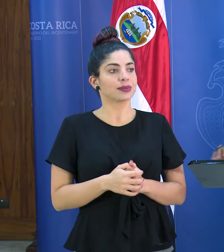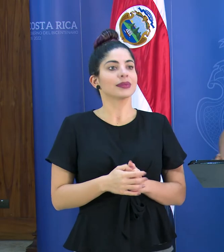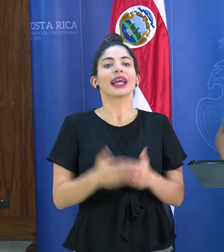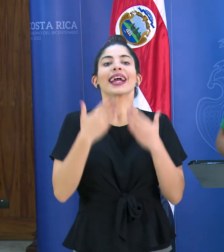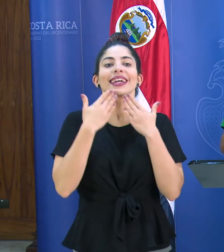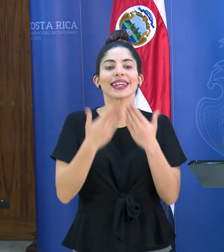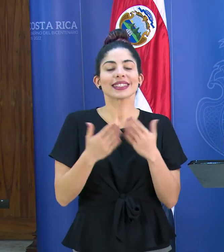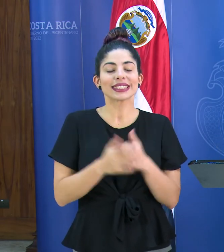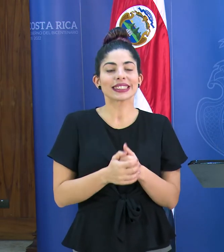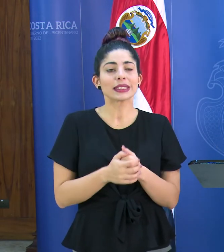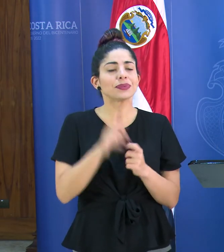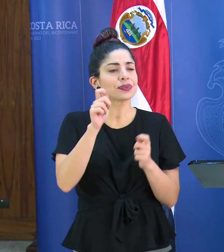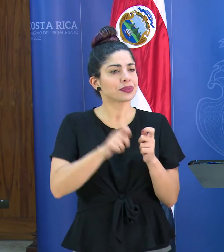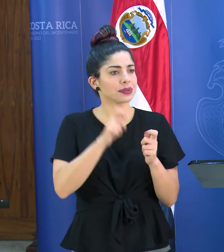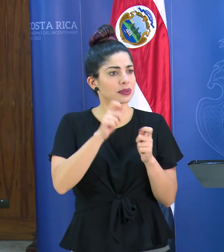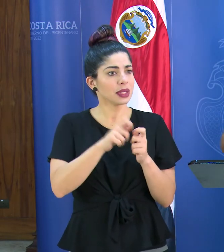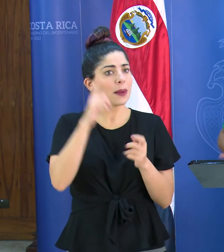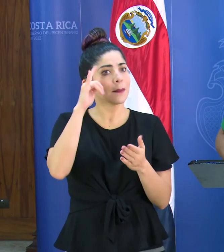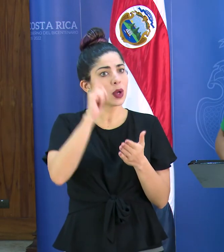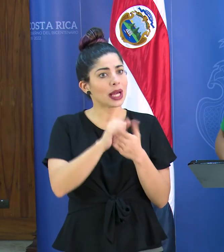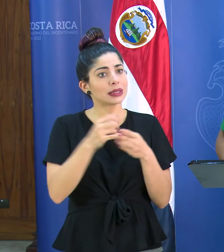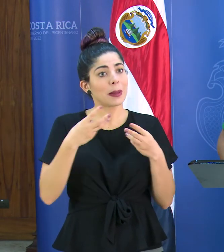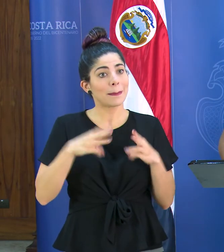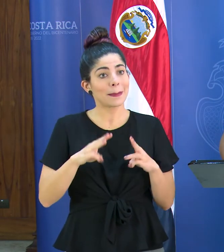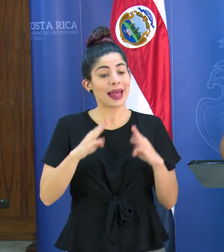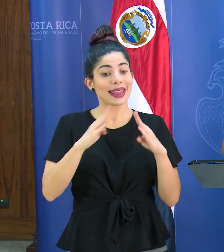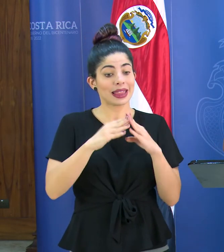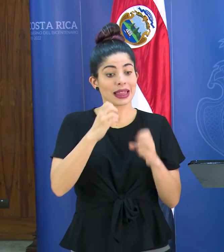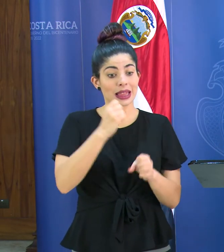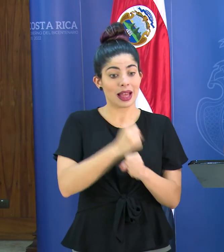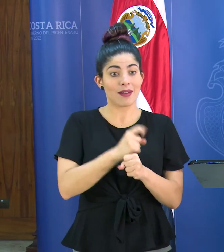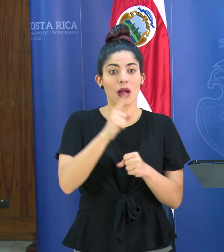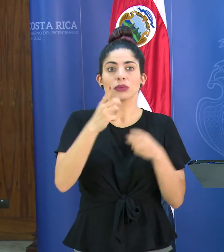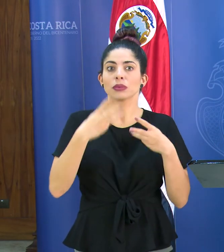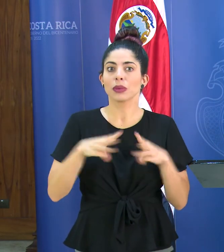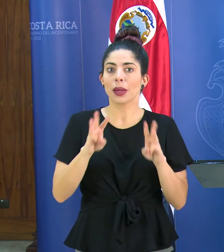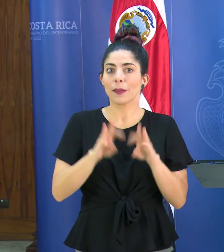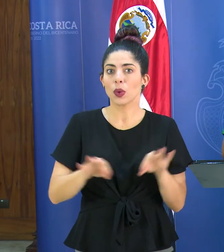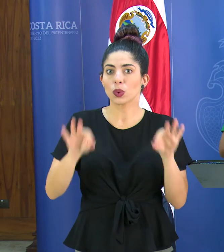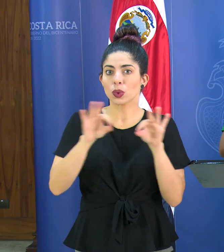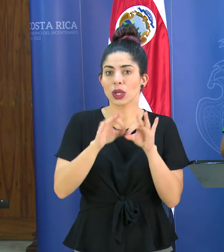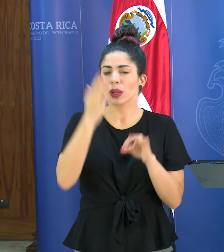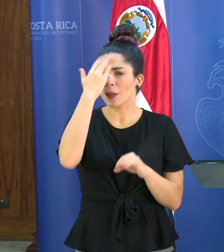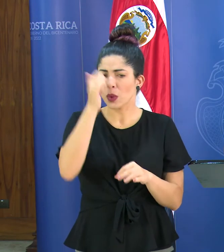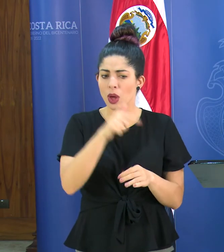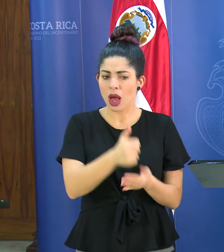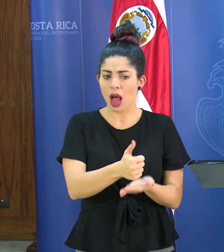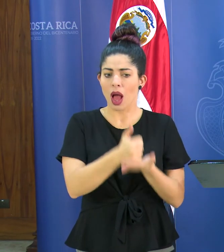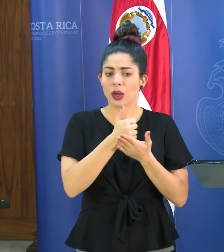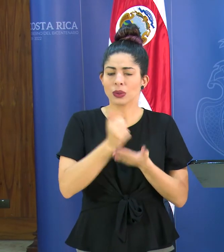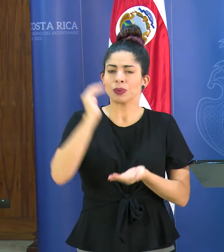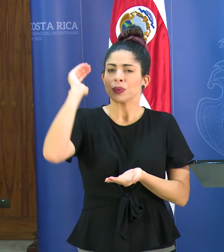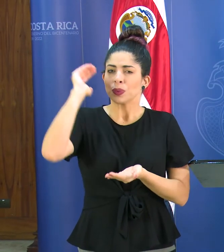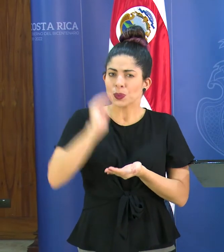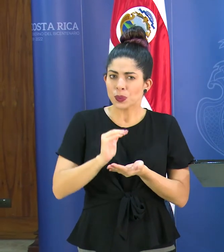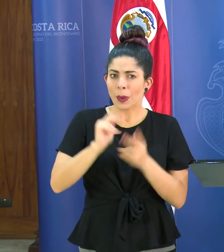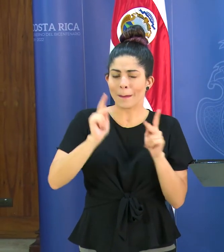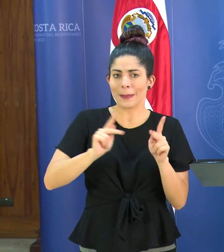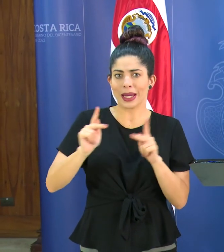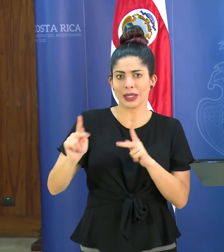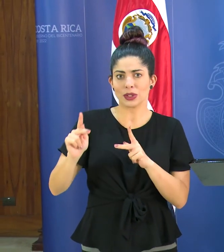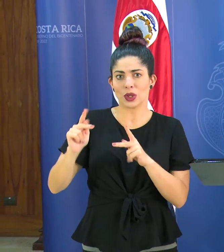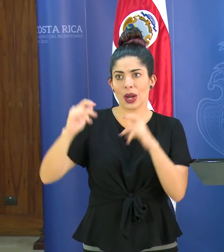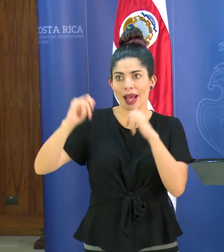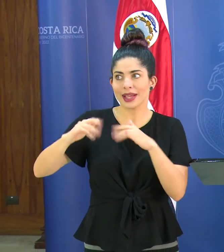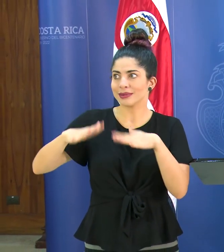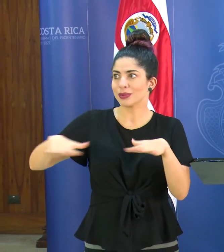gracias precisamente por eso la medida de teletrabajo es una medida importante porque nos ayuda a tener la menor cantidad de personas en un centro